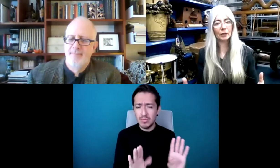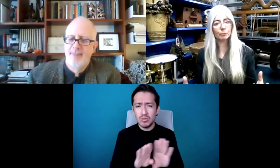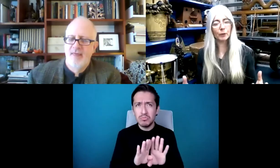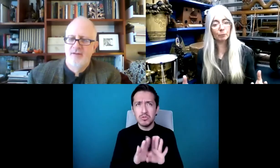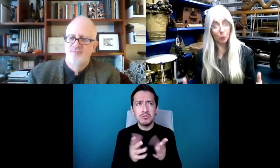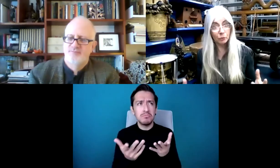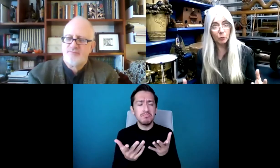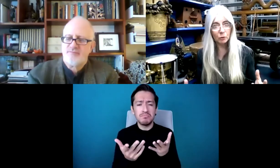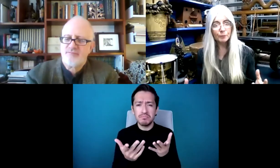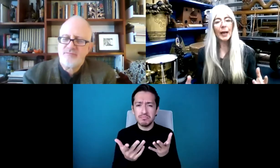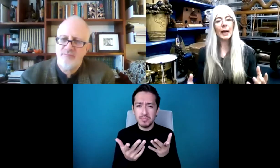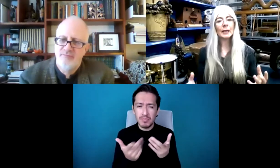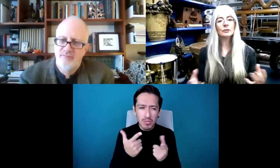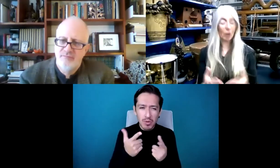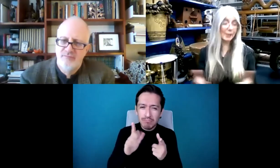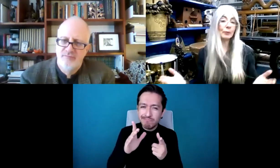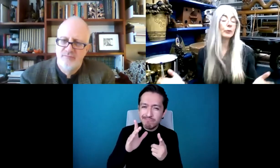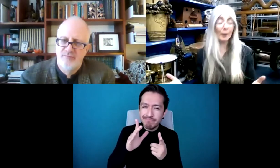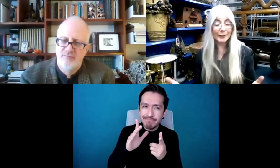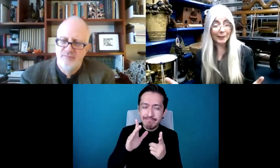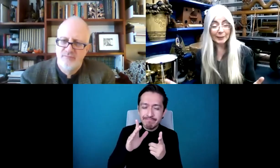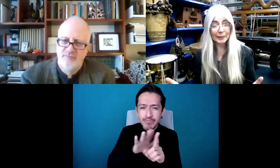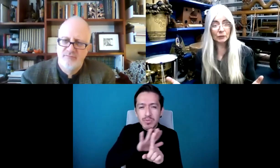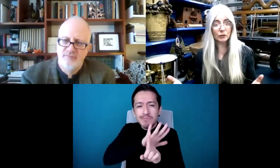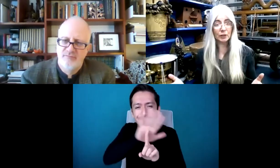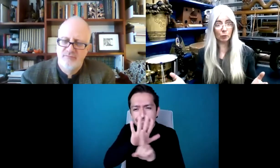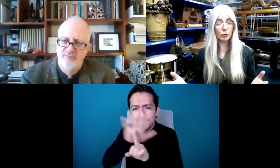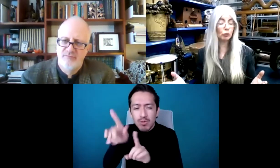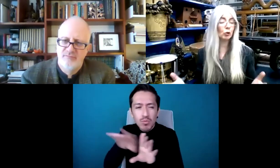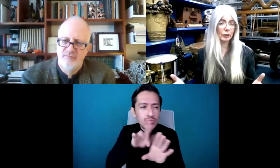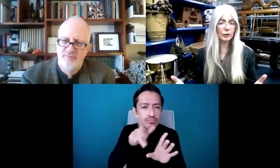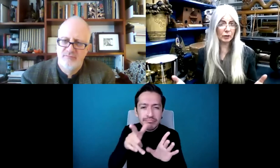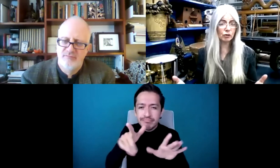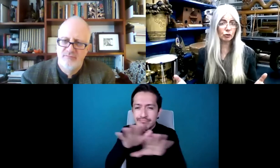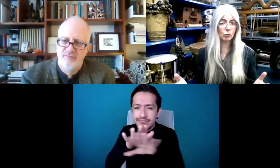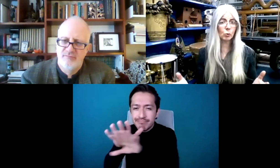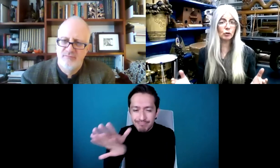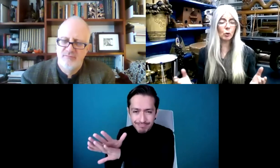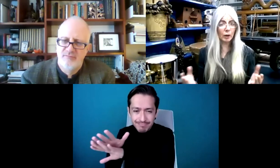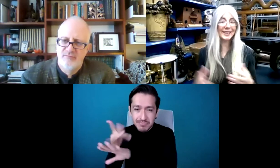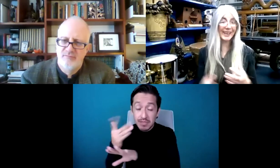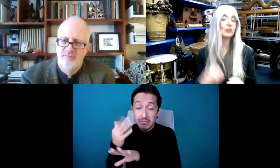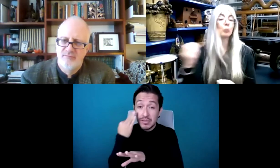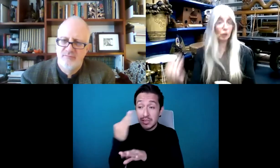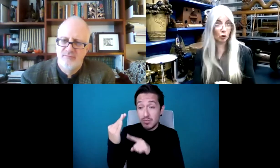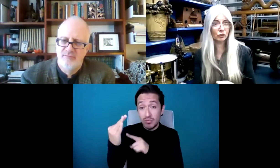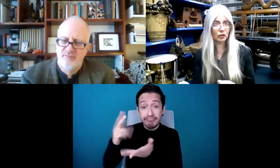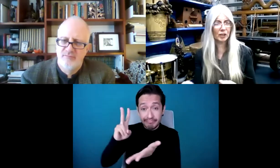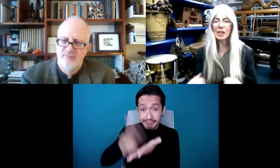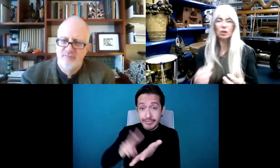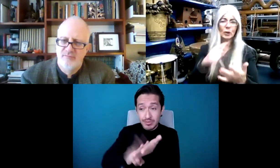crear un impacto positivo y el tiempo es dinero, al final de cuenta con estas organizaciones.